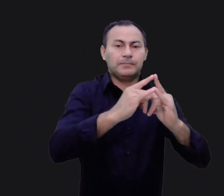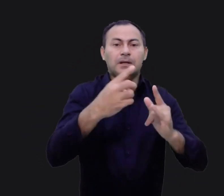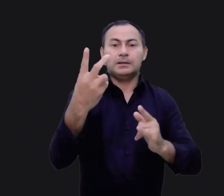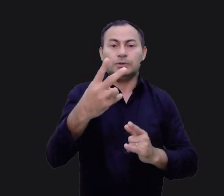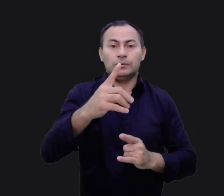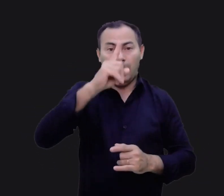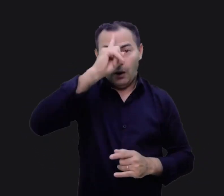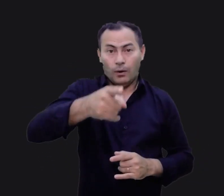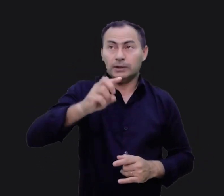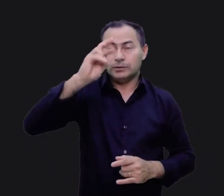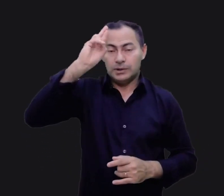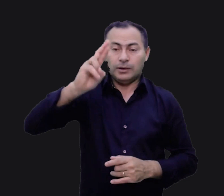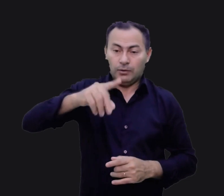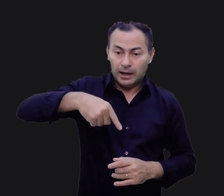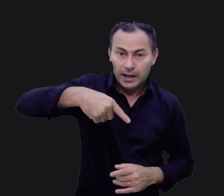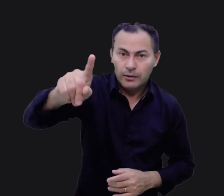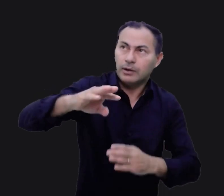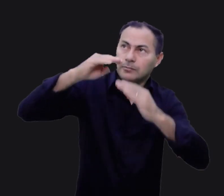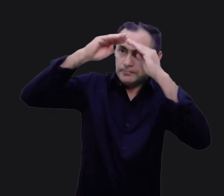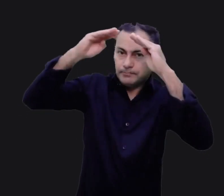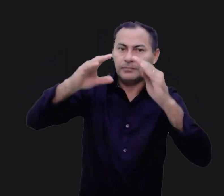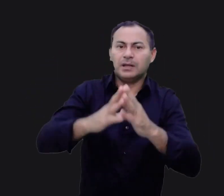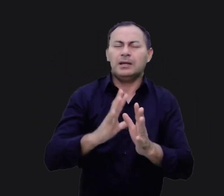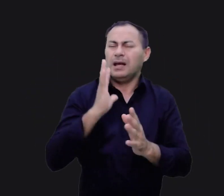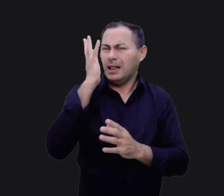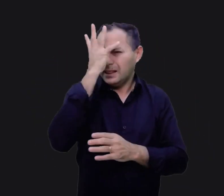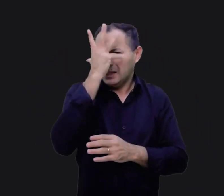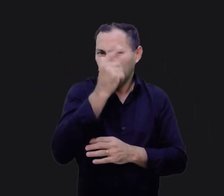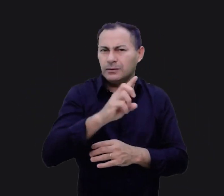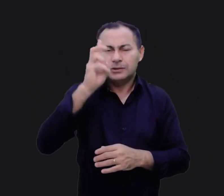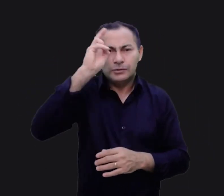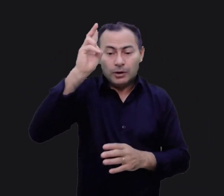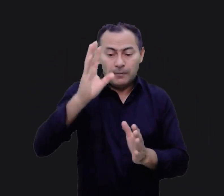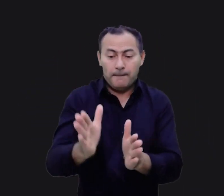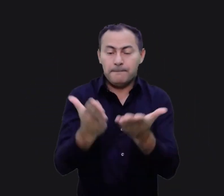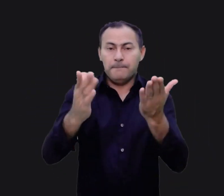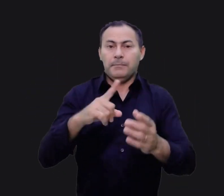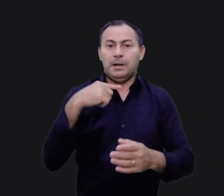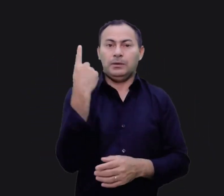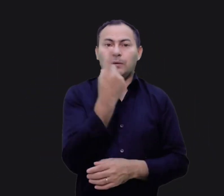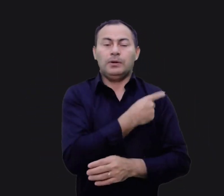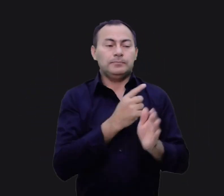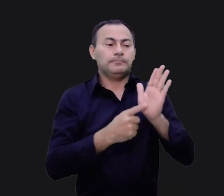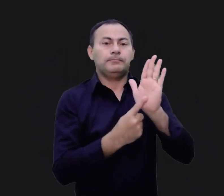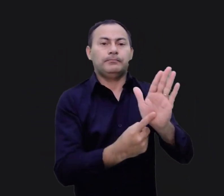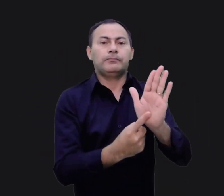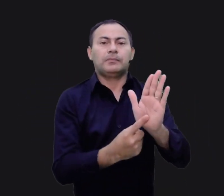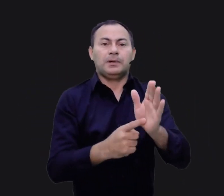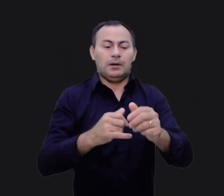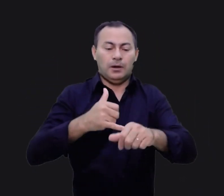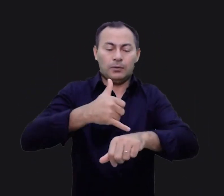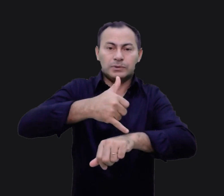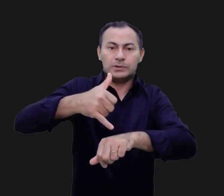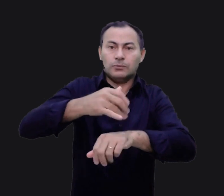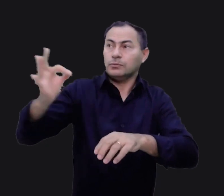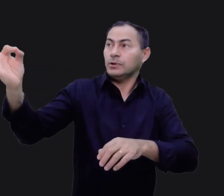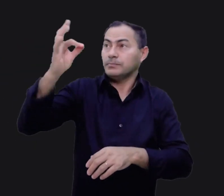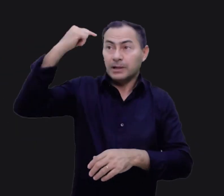a ordem do Senhor, partiam. Sabe, essa é uma linda história de um milagre que para nós simboliza a unção do Espírito